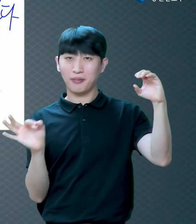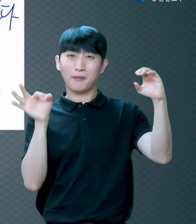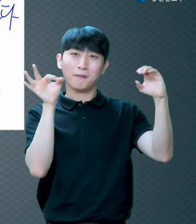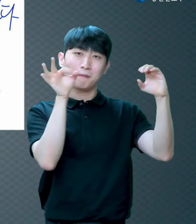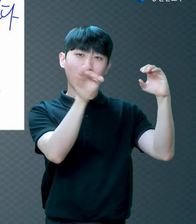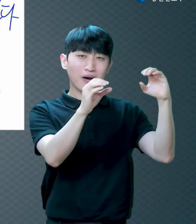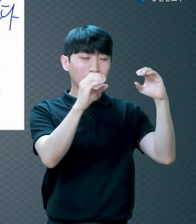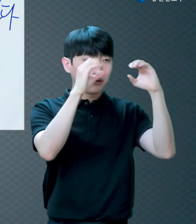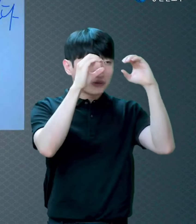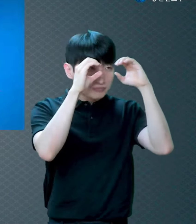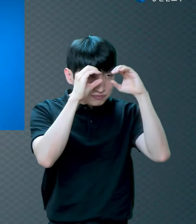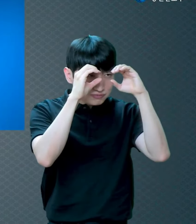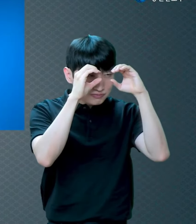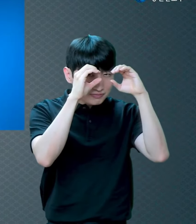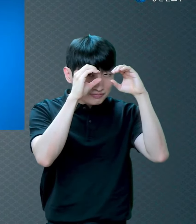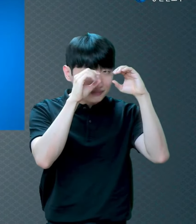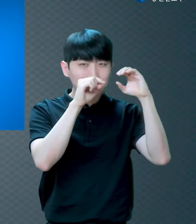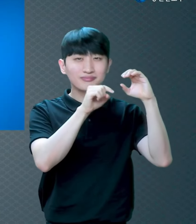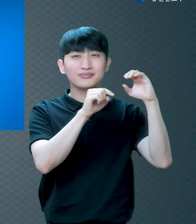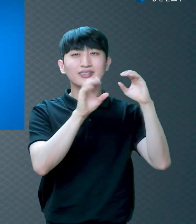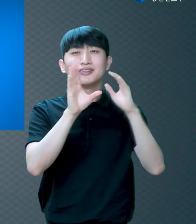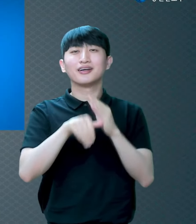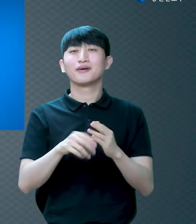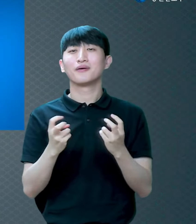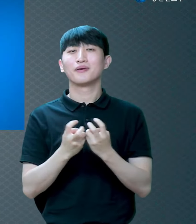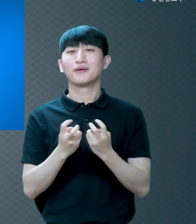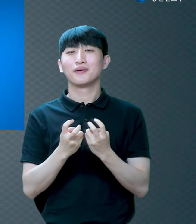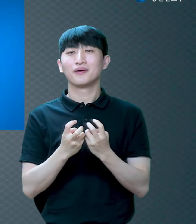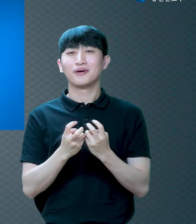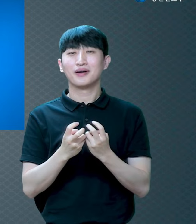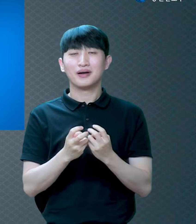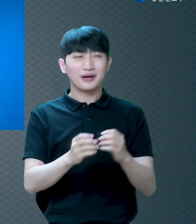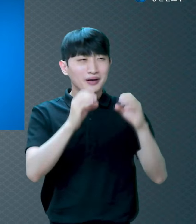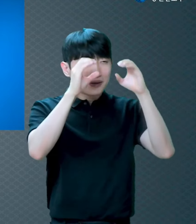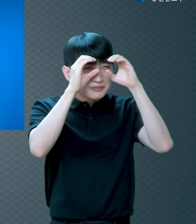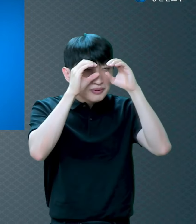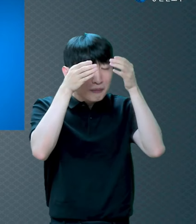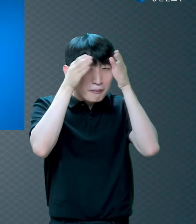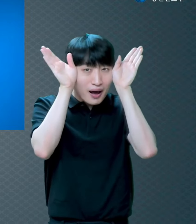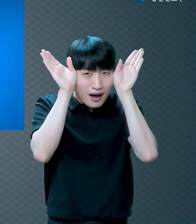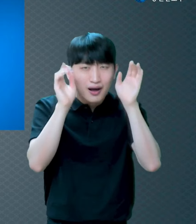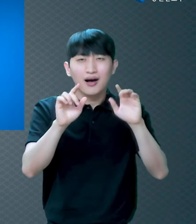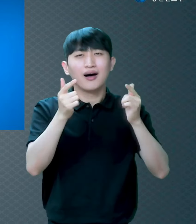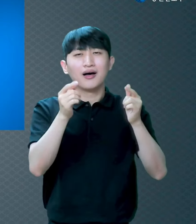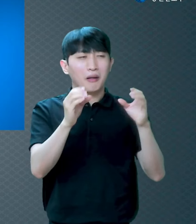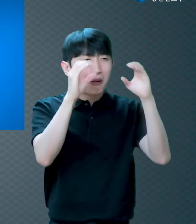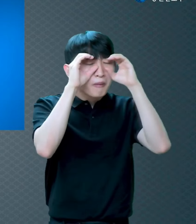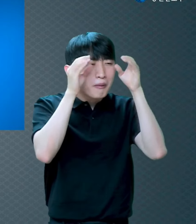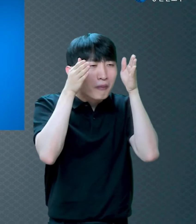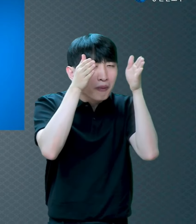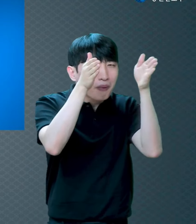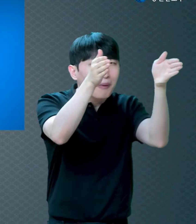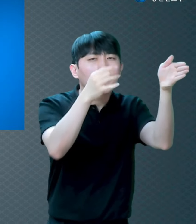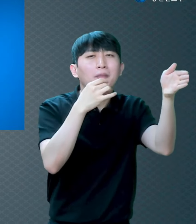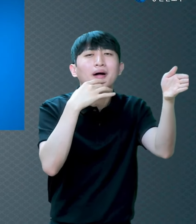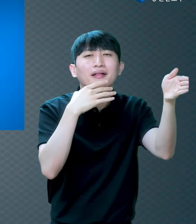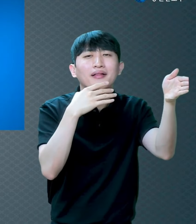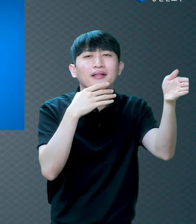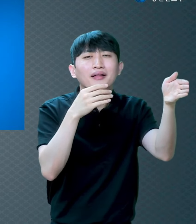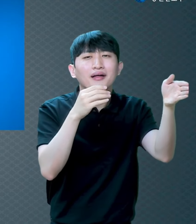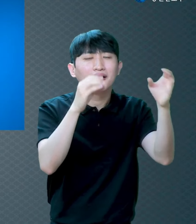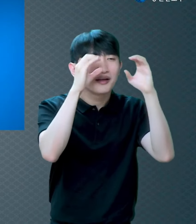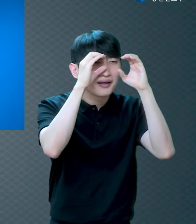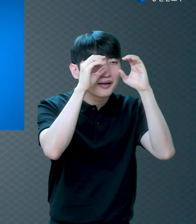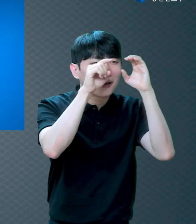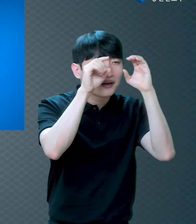눈으로 보는 것처럼 보여요 아니에요 보여지는 만큼이 딱 정해져 있어요 딴 데 보려면 어떻게 해야 돼요